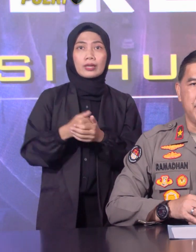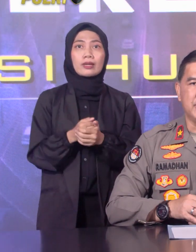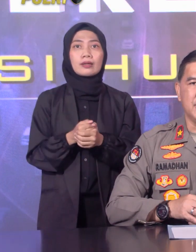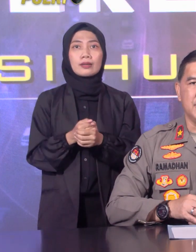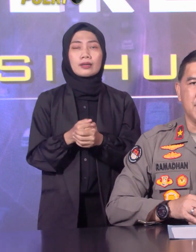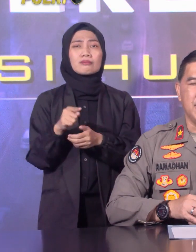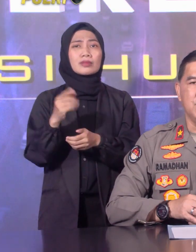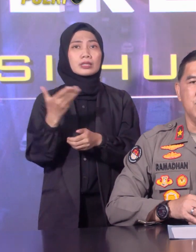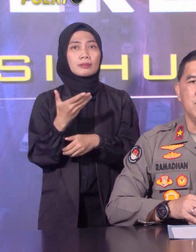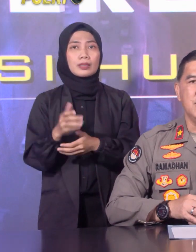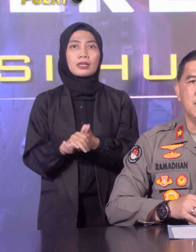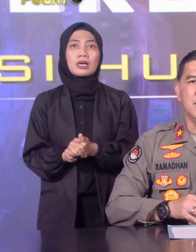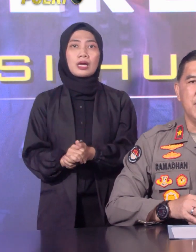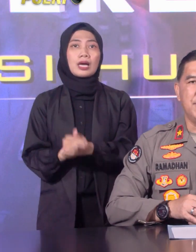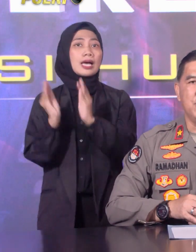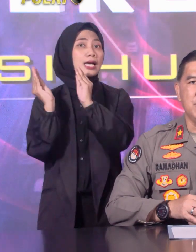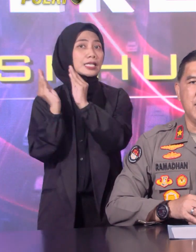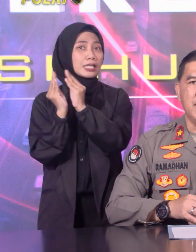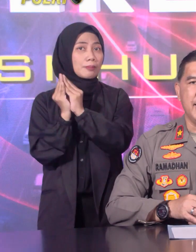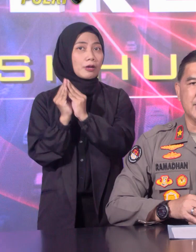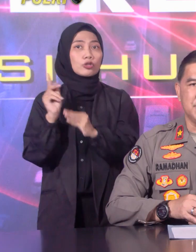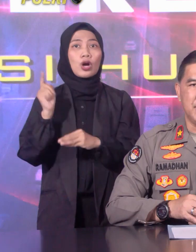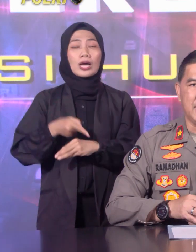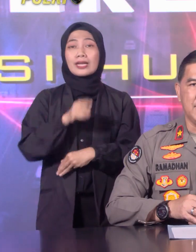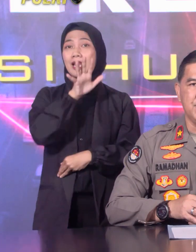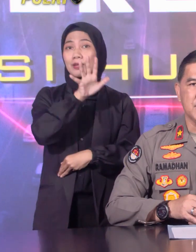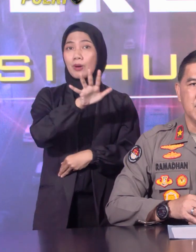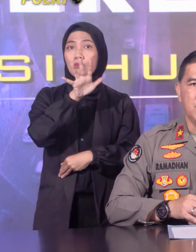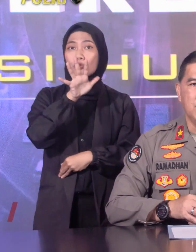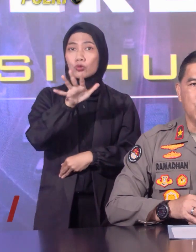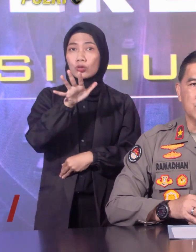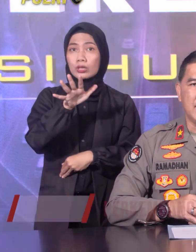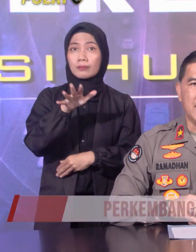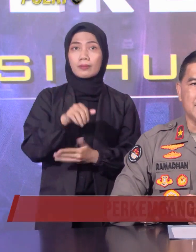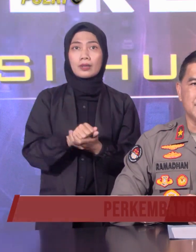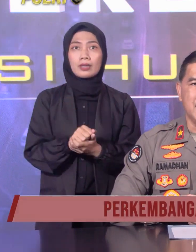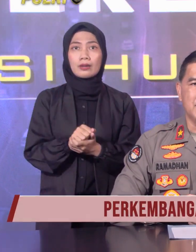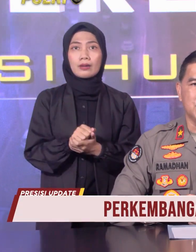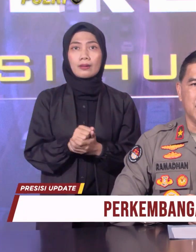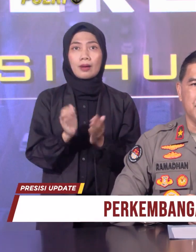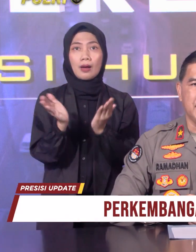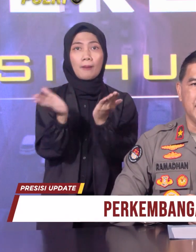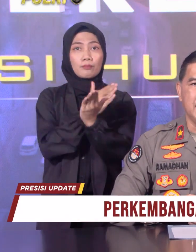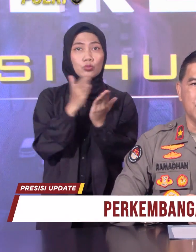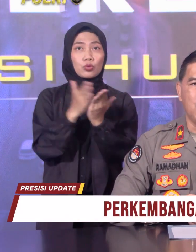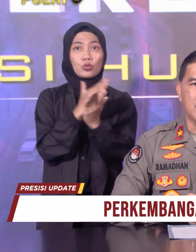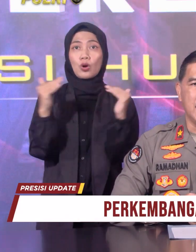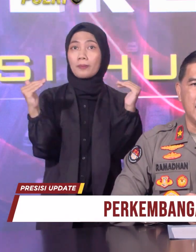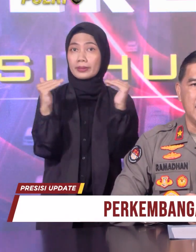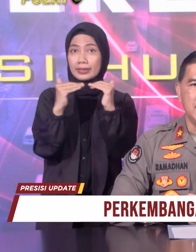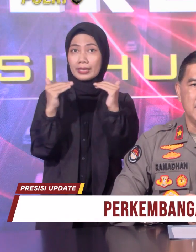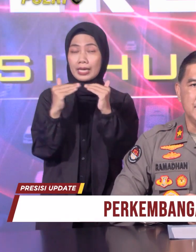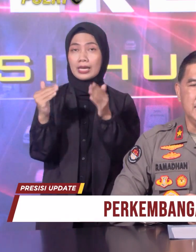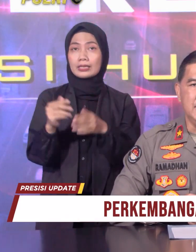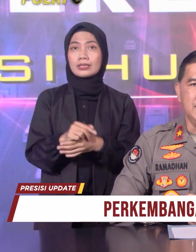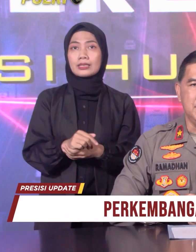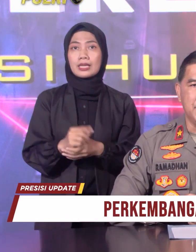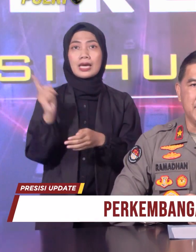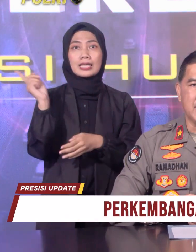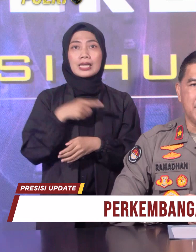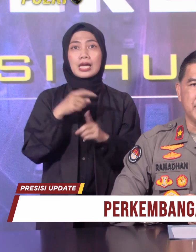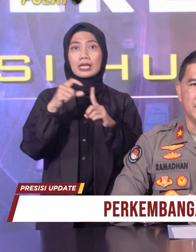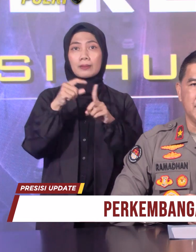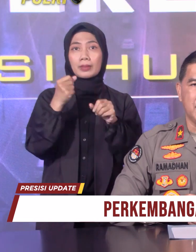Kabupaten Indra Mayu, 55 eksemplar. Buku Tanah atas nama sodara PG dan keluarga di